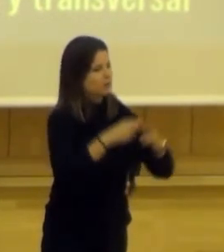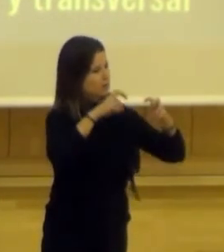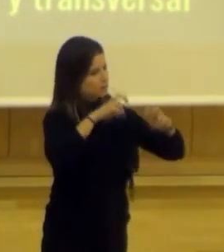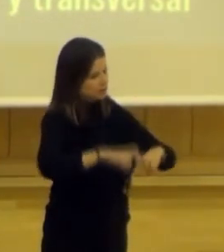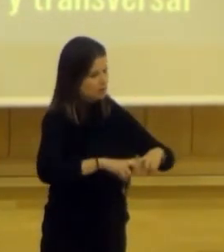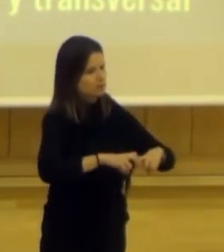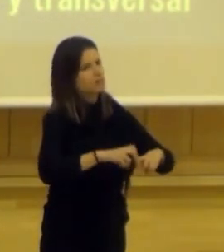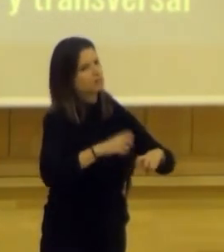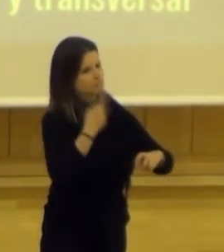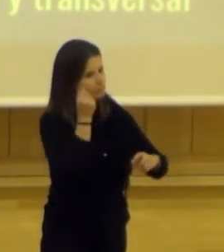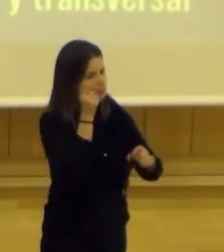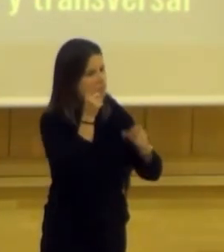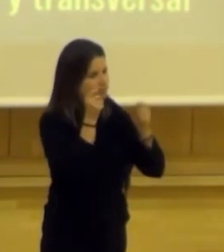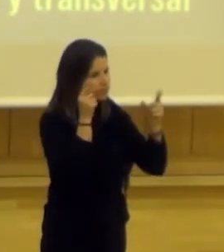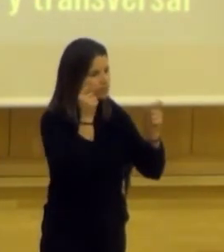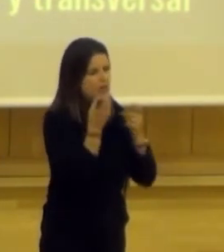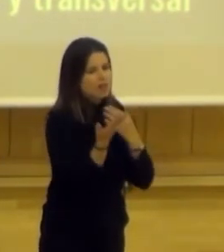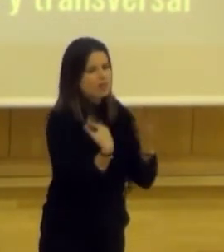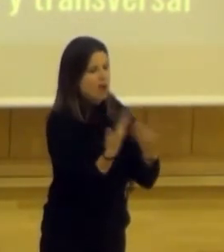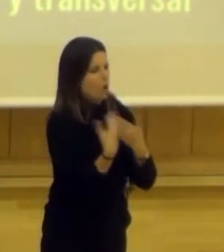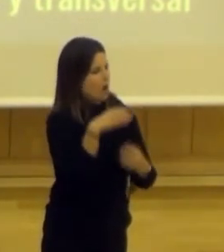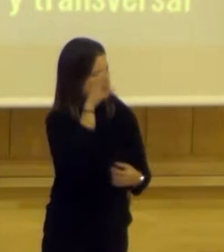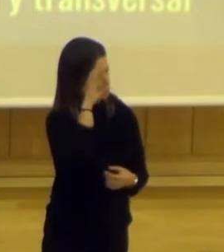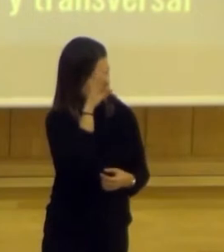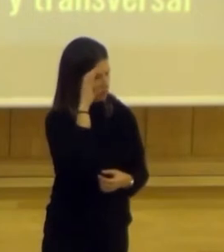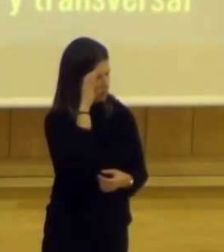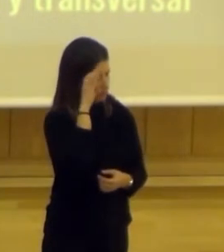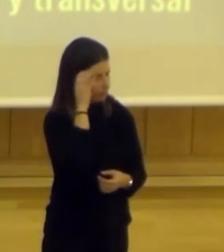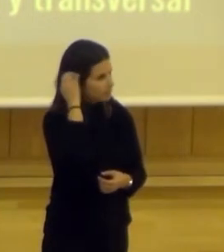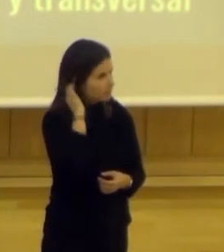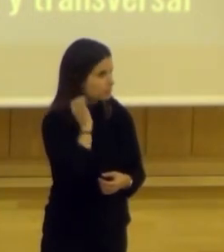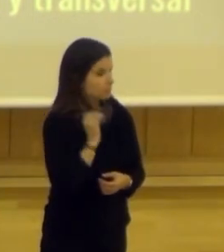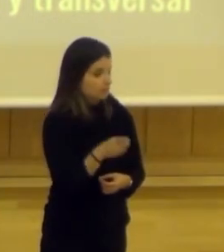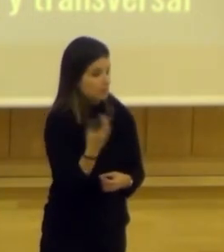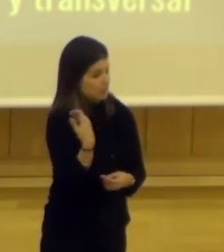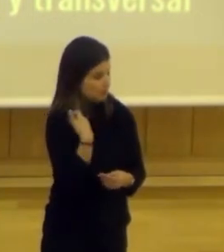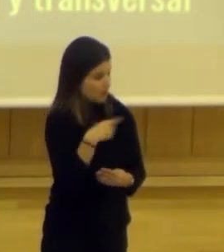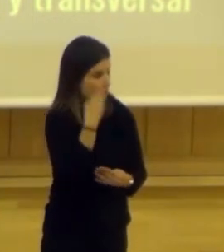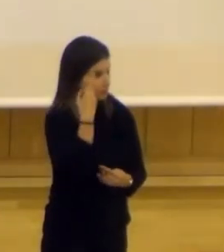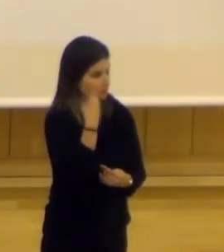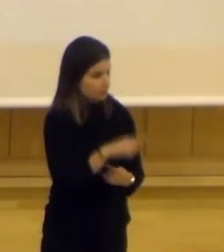a renunciar a sus propias cosas y a dialogar con el otro, a escuchar. Bueno, basados en eso,